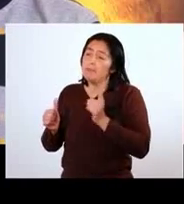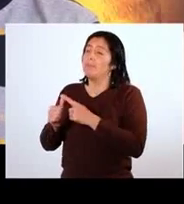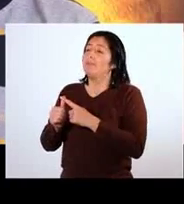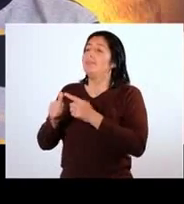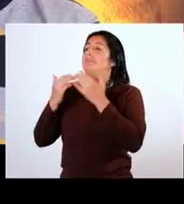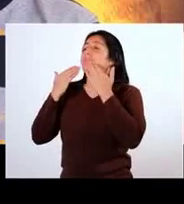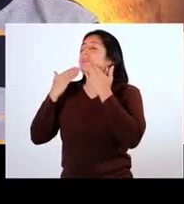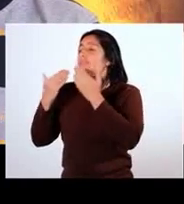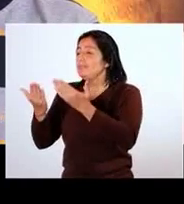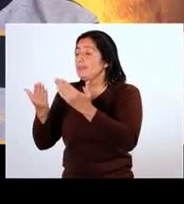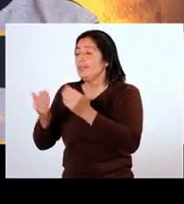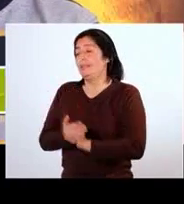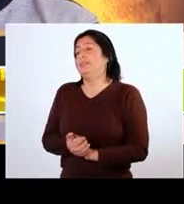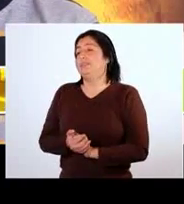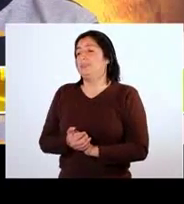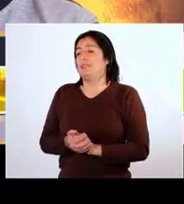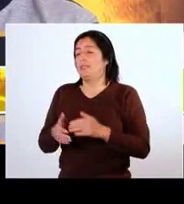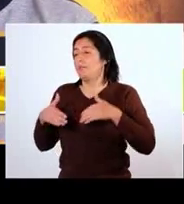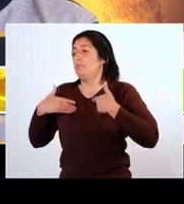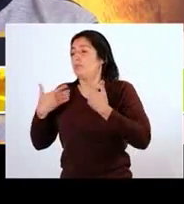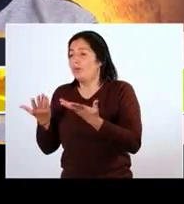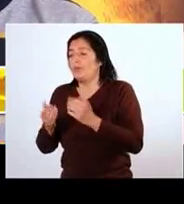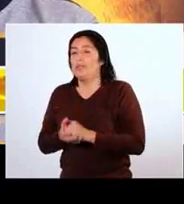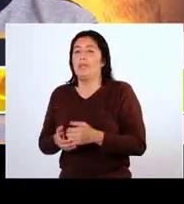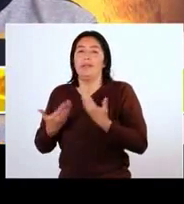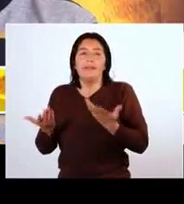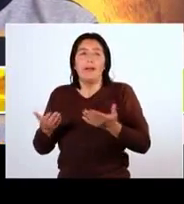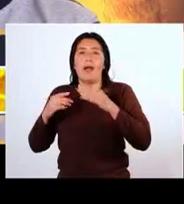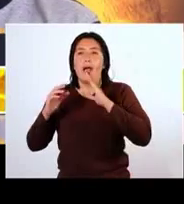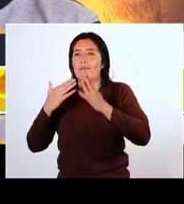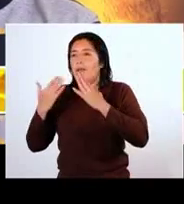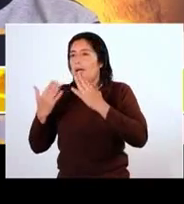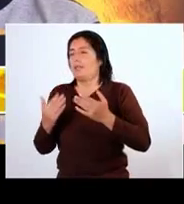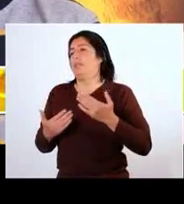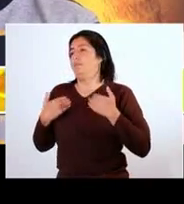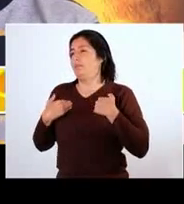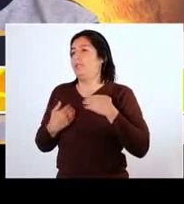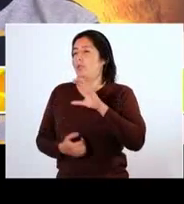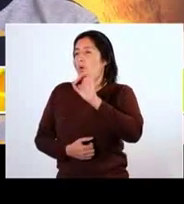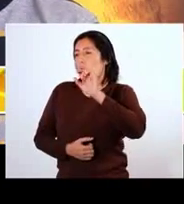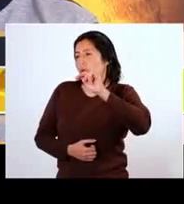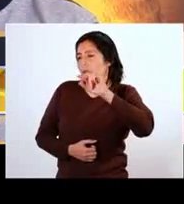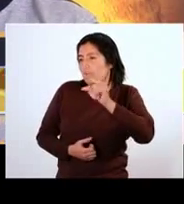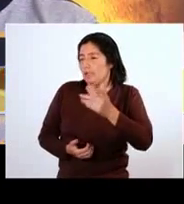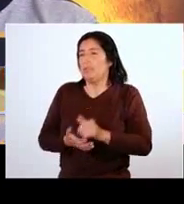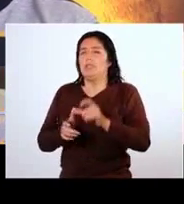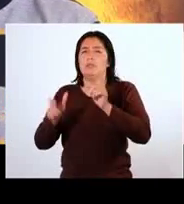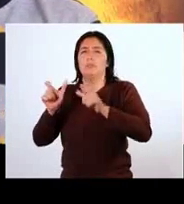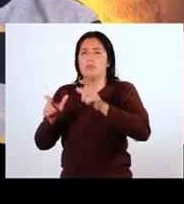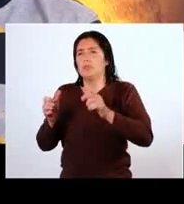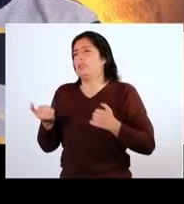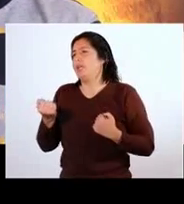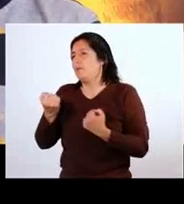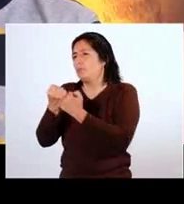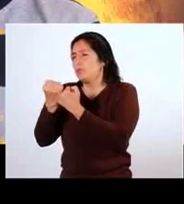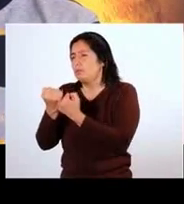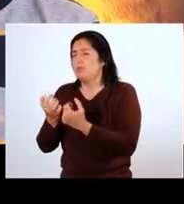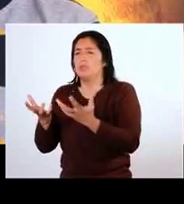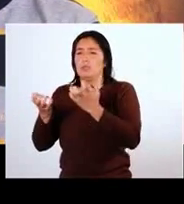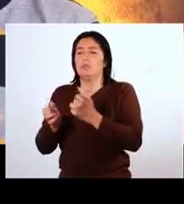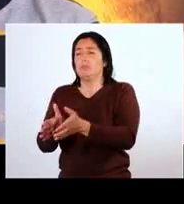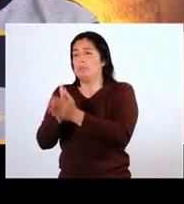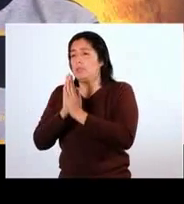quiero agradecer, evidentemente, el poder ser portavoz de mi institución y de las personas a las cuales nosotros apoyamos. Quiero